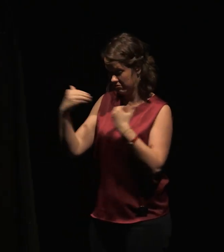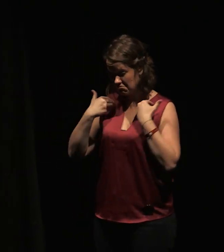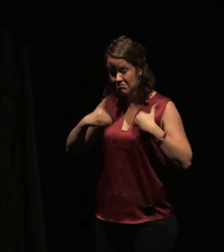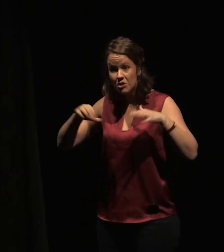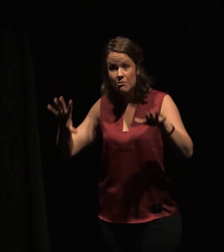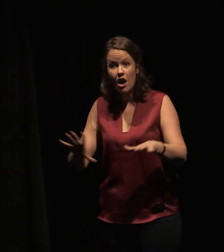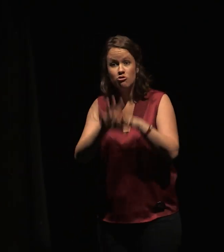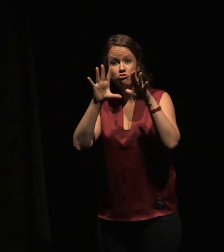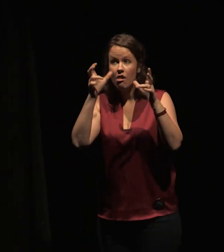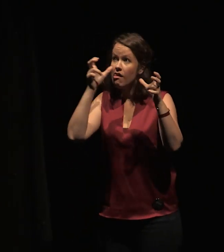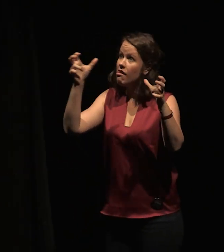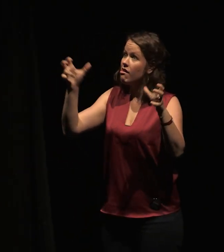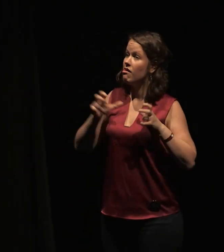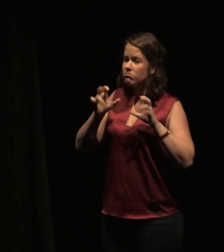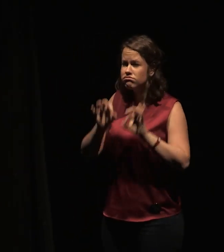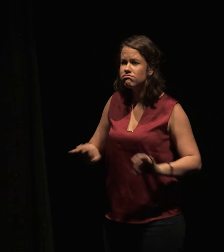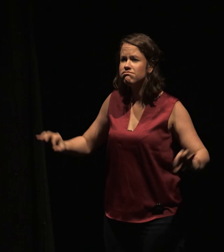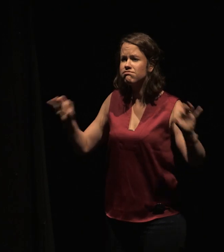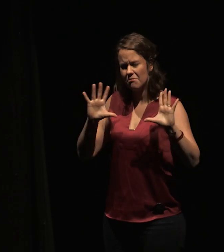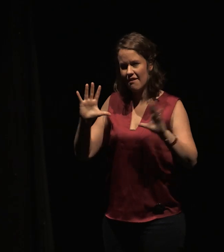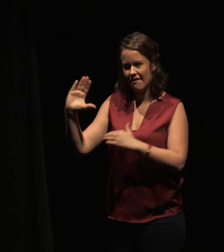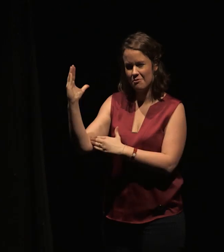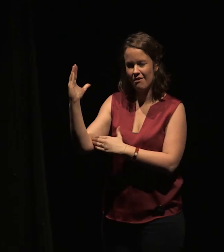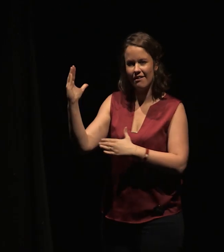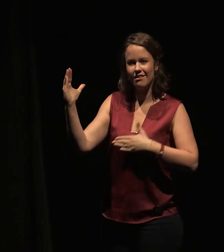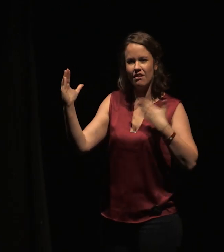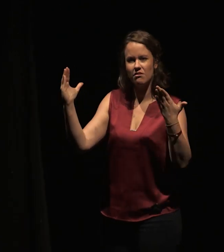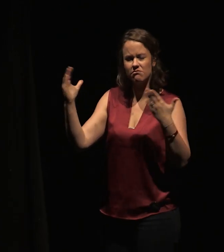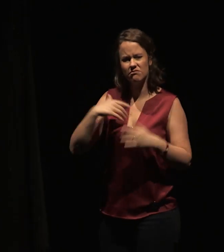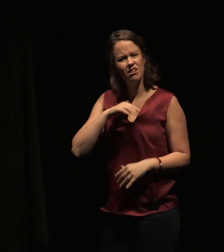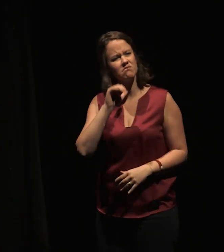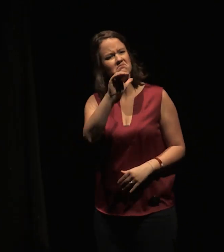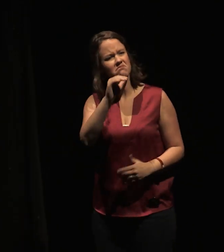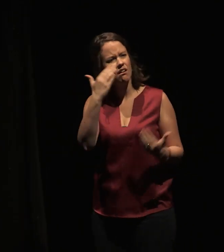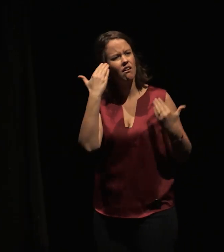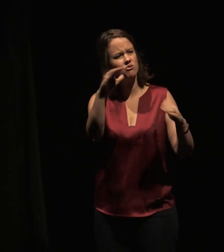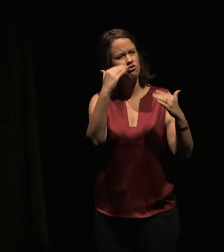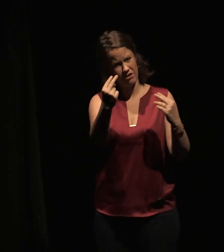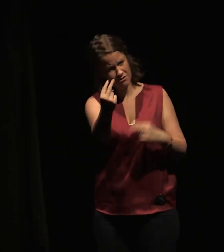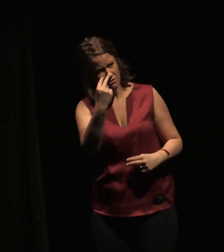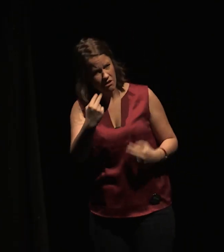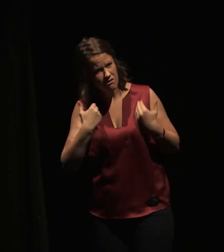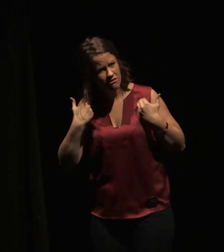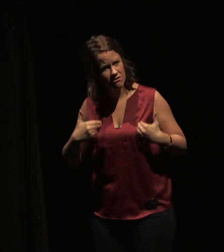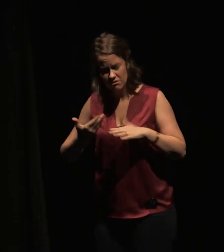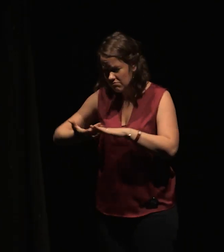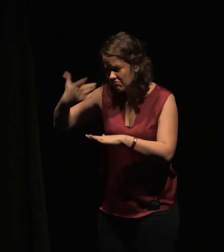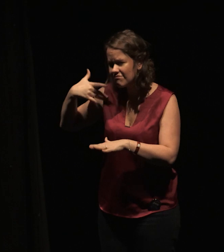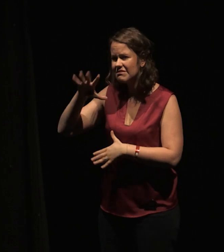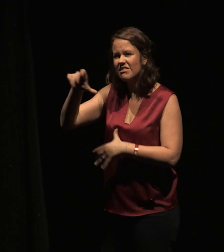mon image dans les miroirs. As-tu jamais été là à l'étranger ? Cinq siècles passés et achevés, et